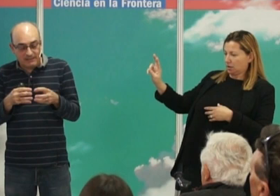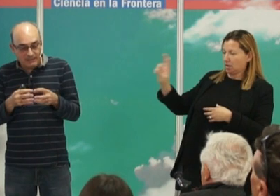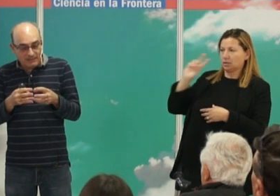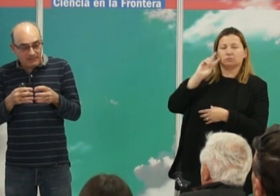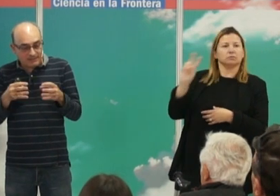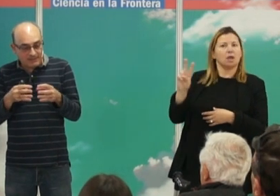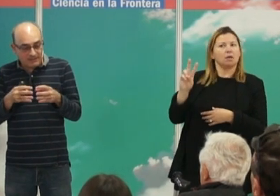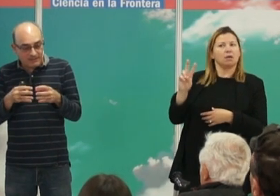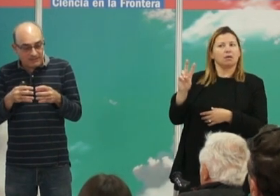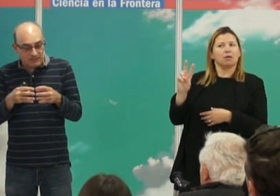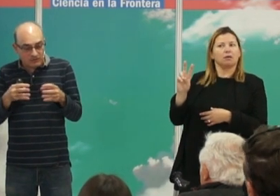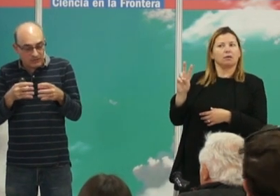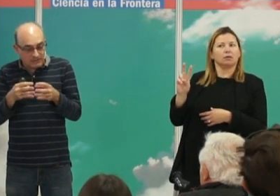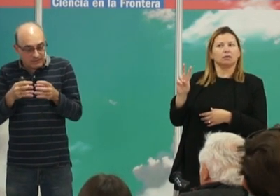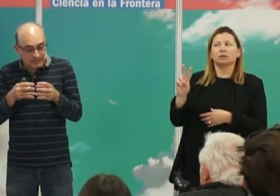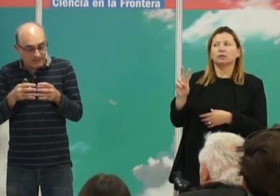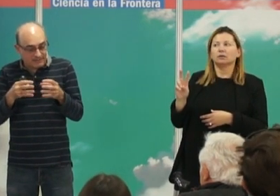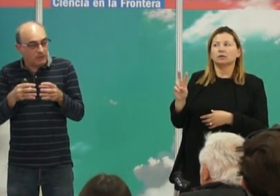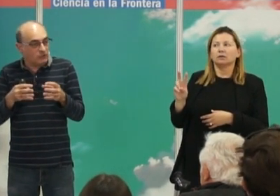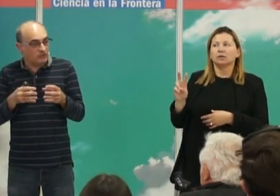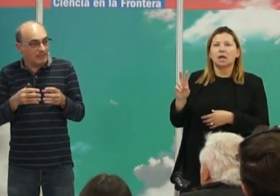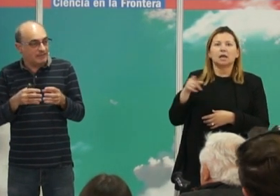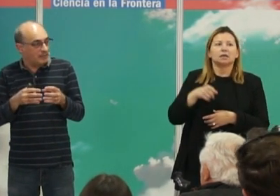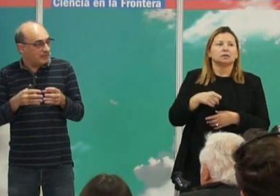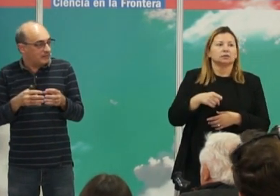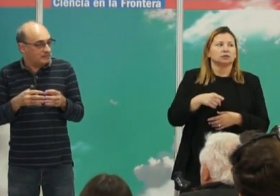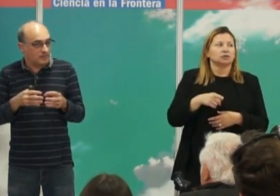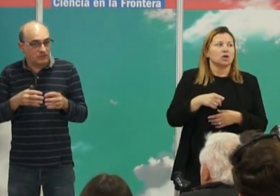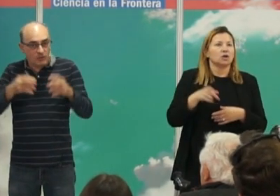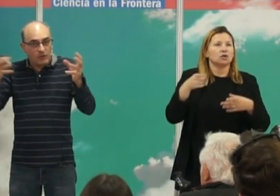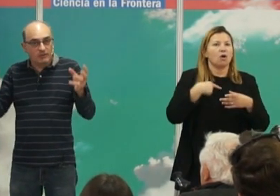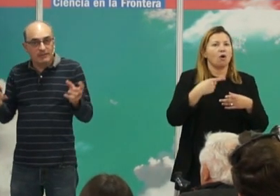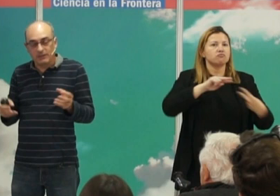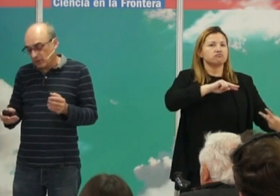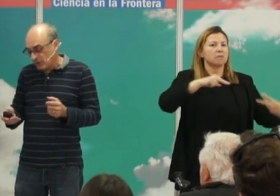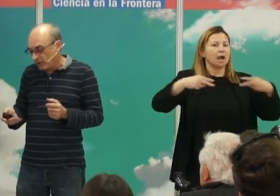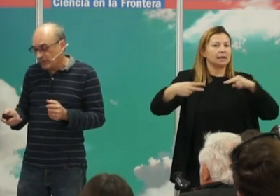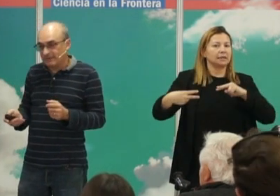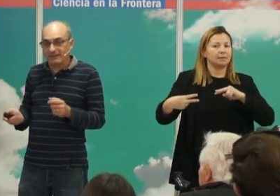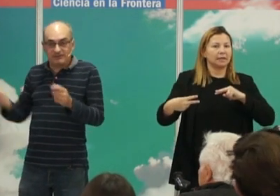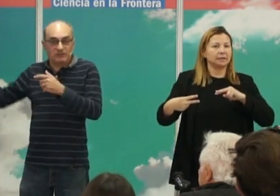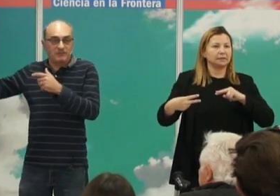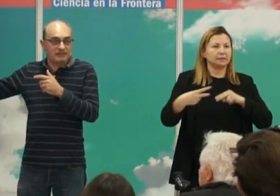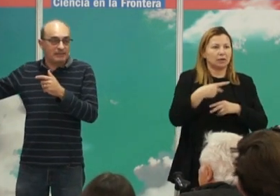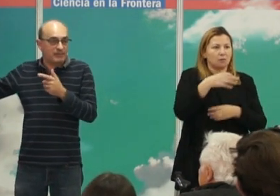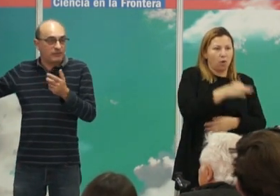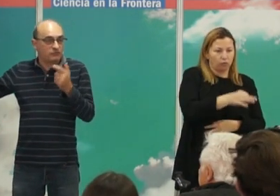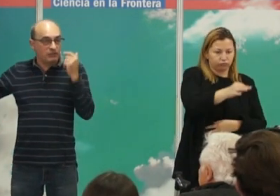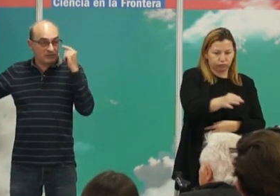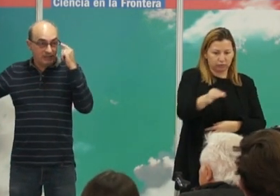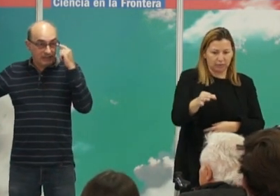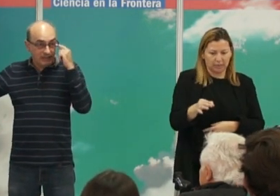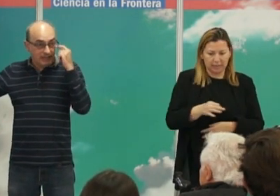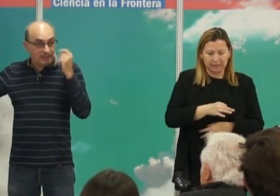que se ve es que son estancos genéticamente son como ya digo como islas esto también tiene